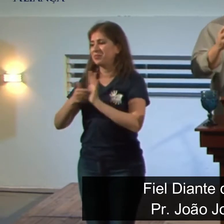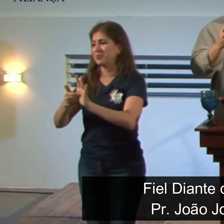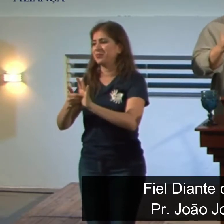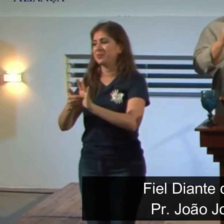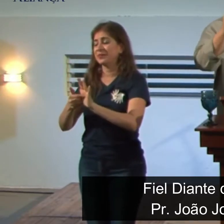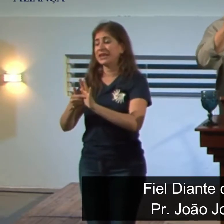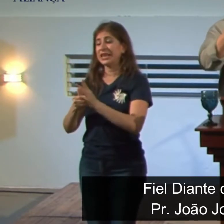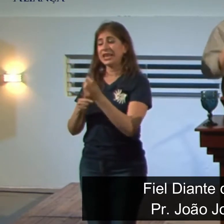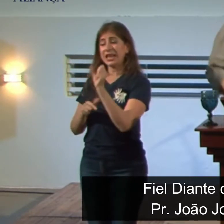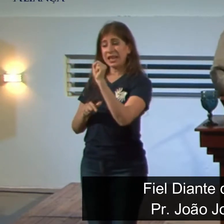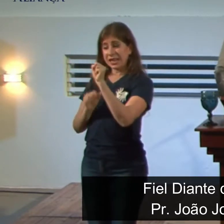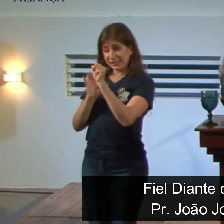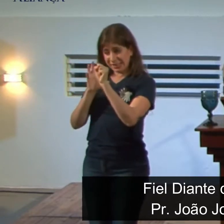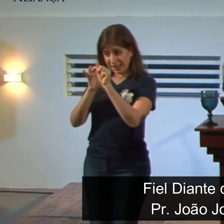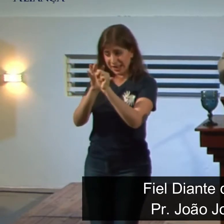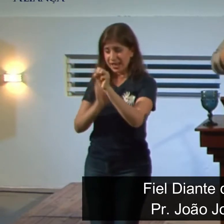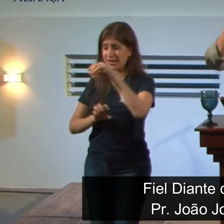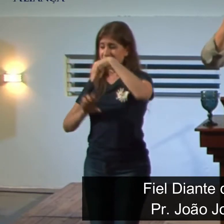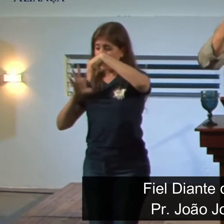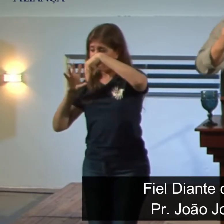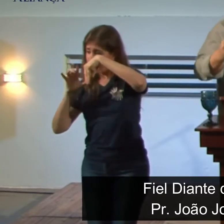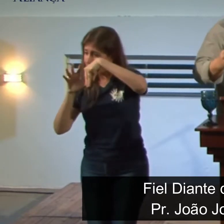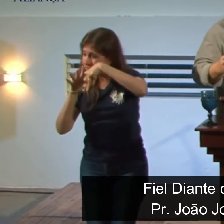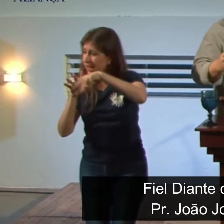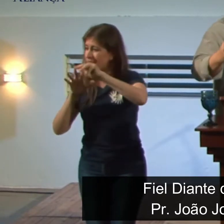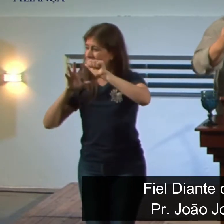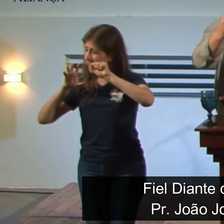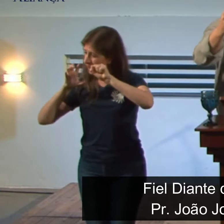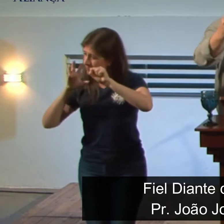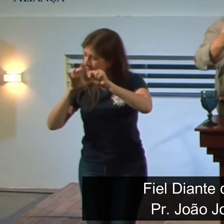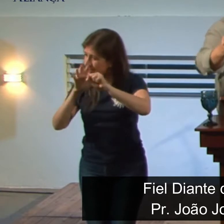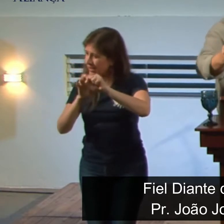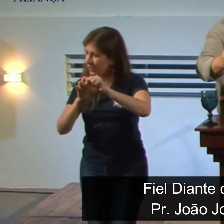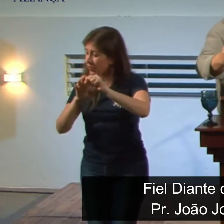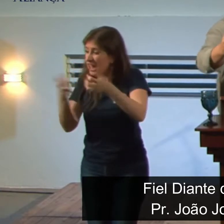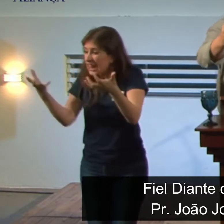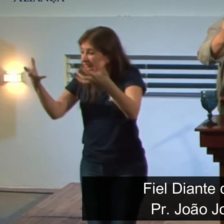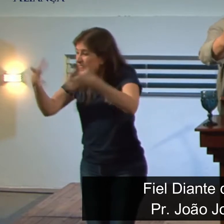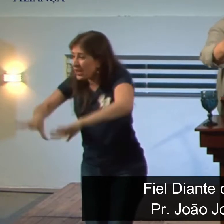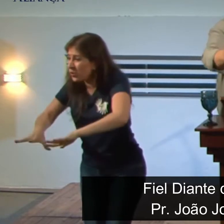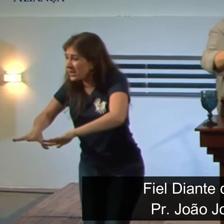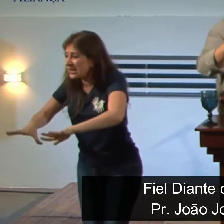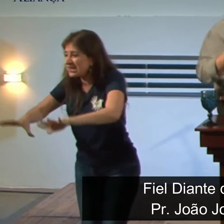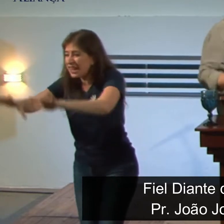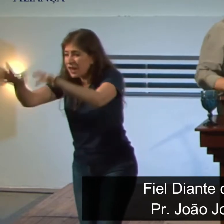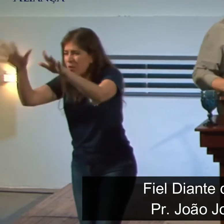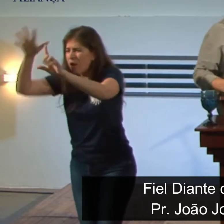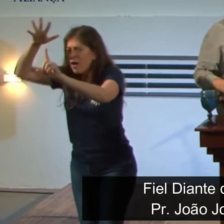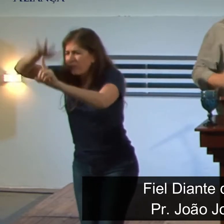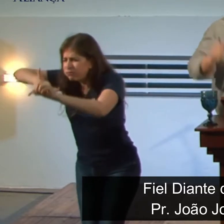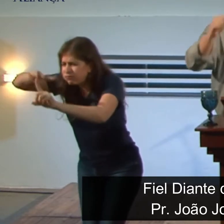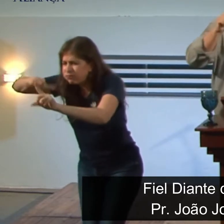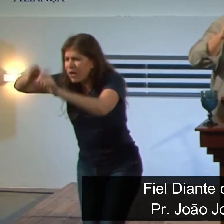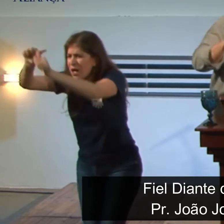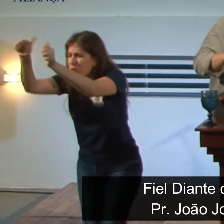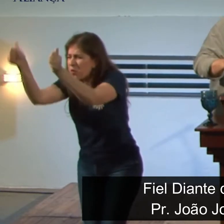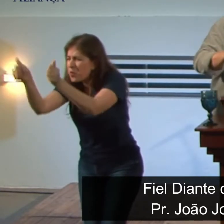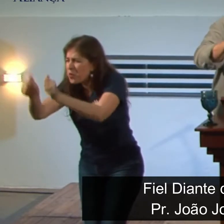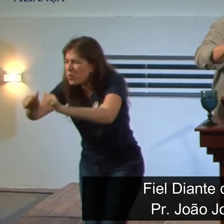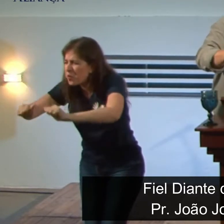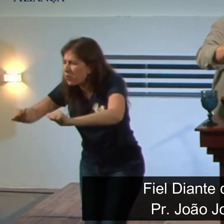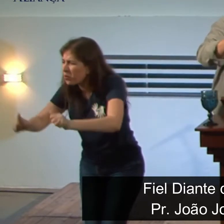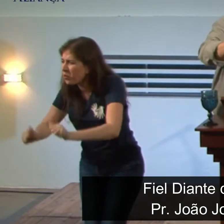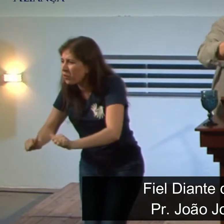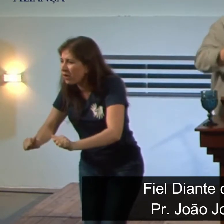Sadraque, Mesaque e Abidnego, ao se recusarem a adorar a imagem de Nabucodonosor, foram